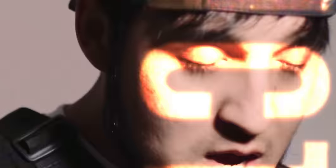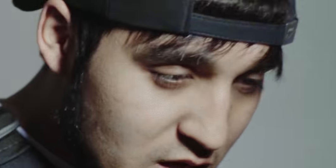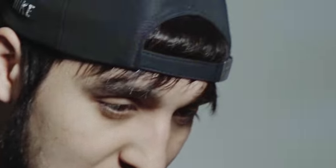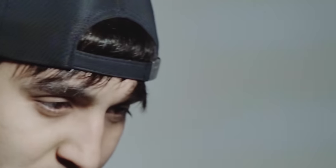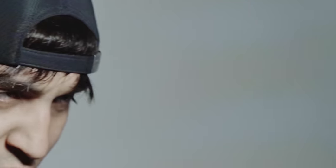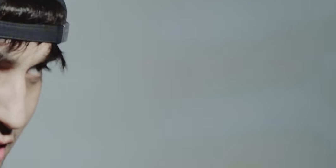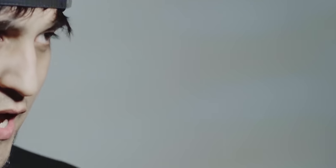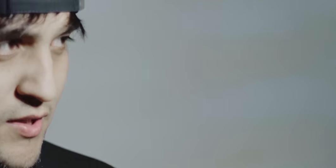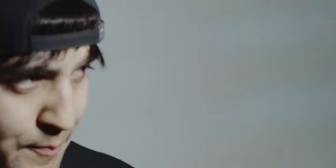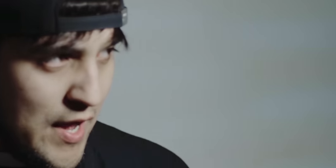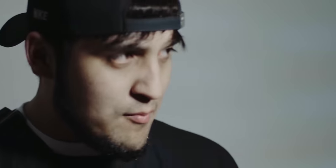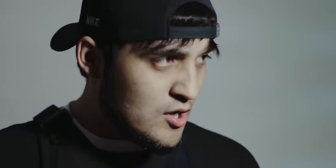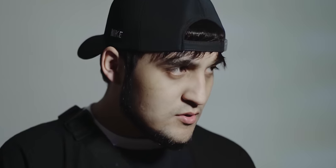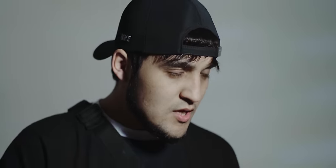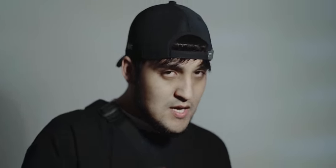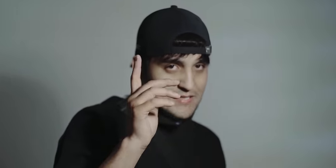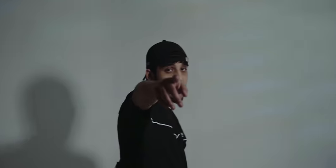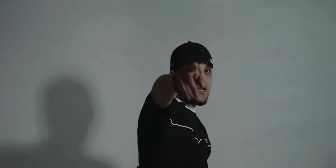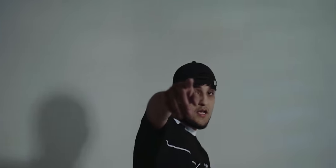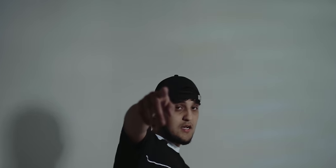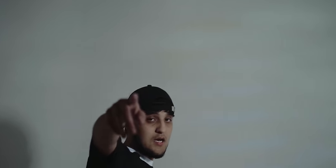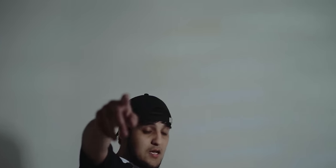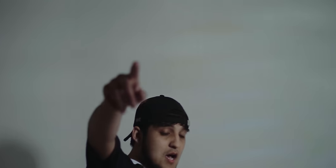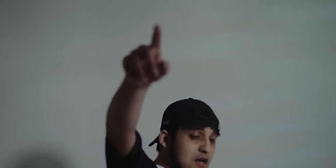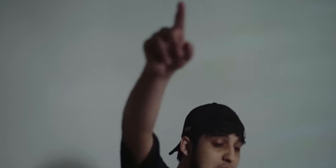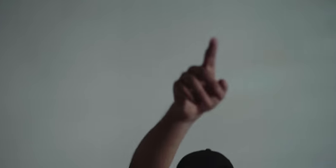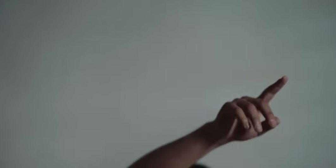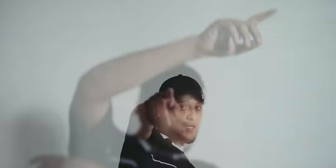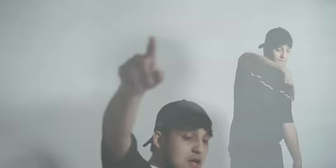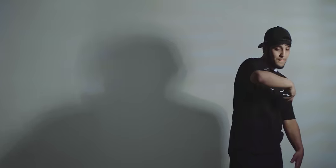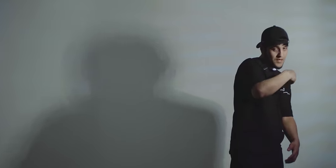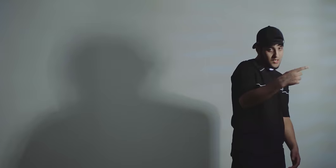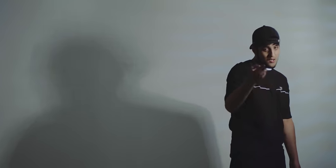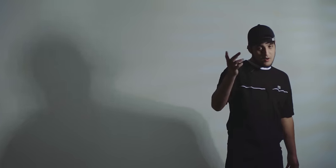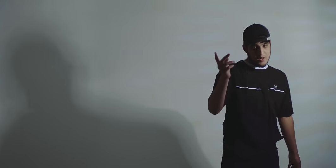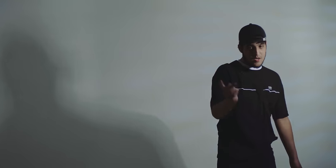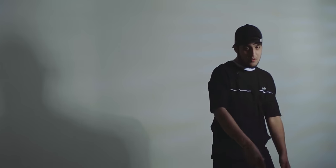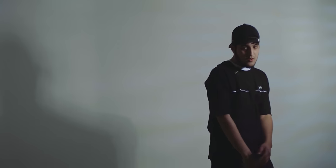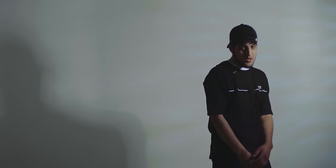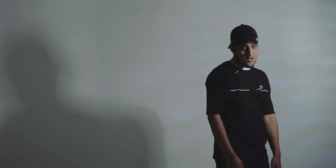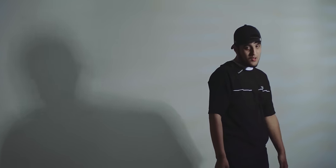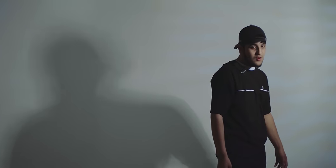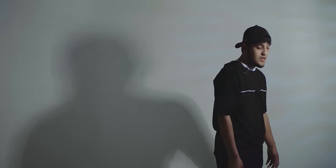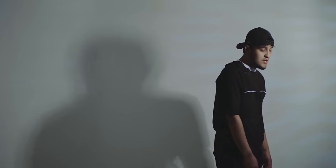Kanını daxtıb əyman, səndən qalğan ərman Yalvara, yalvara, yalvara